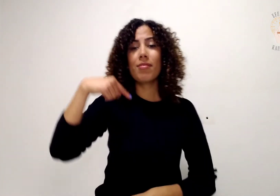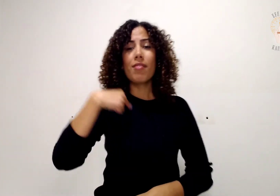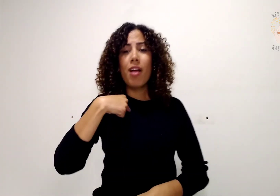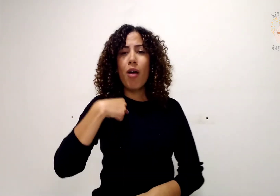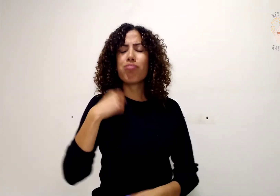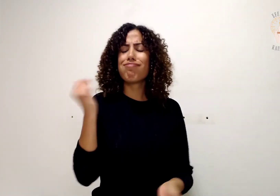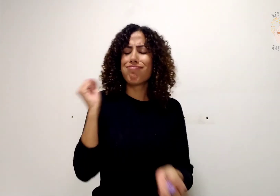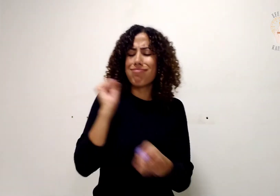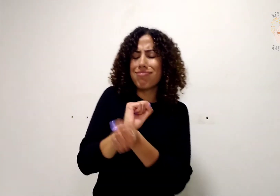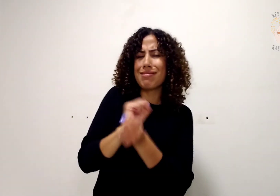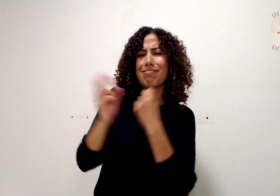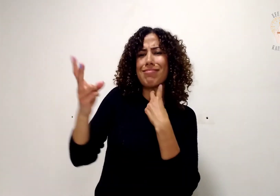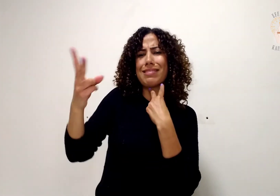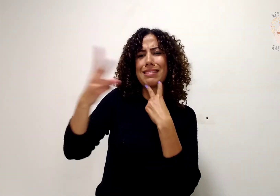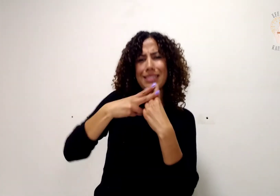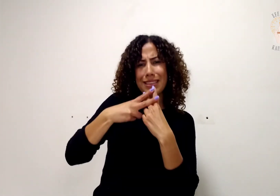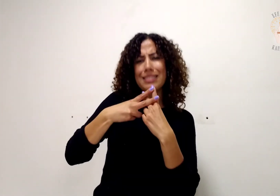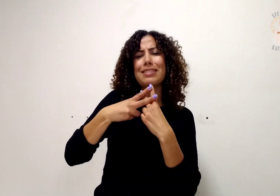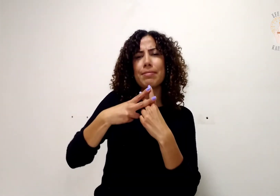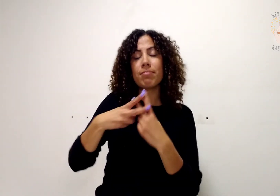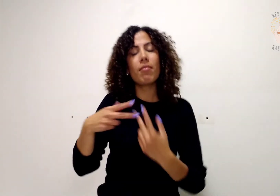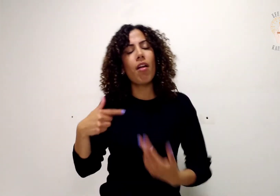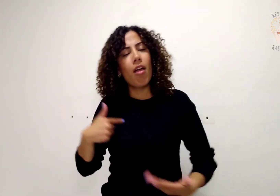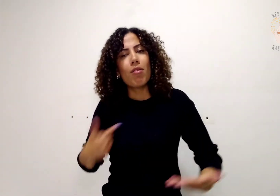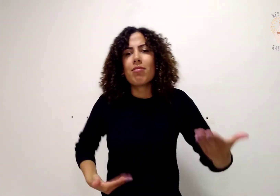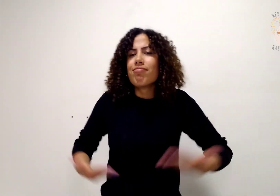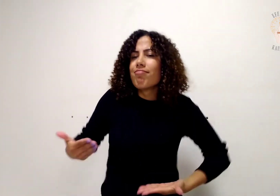também prisioneiro de Cristo Jesus, Jesus,